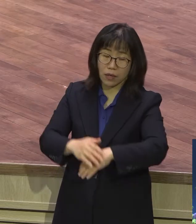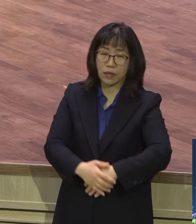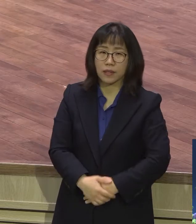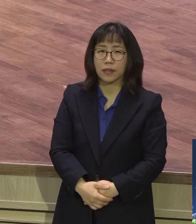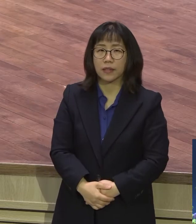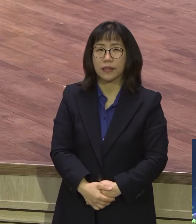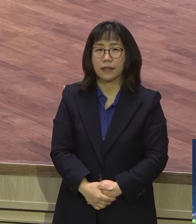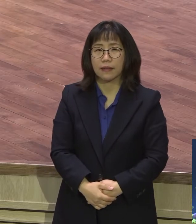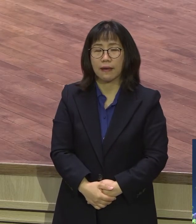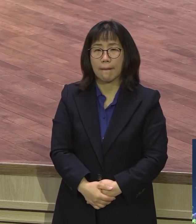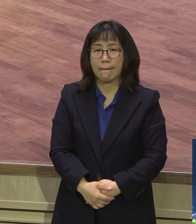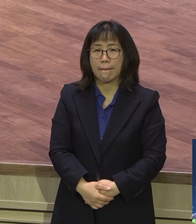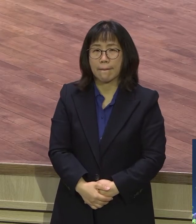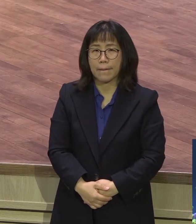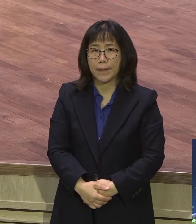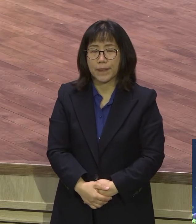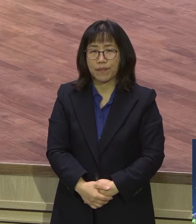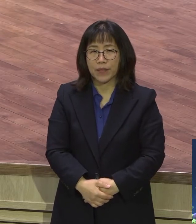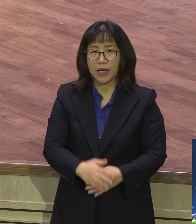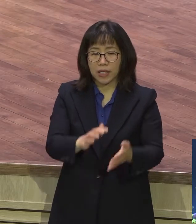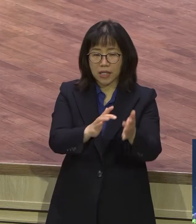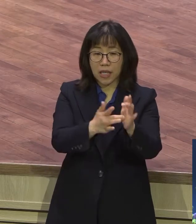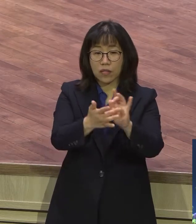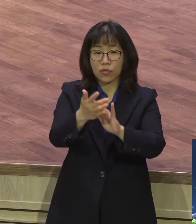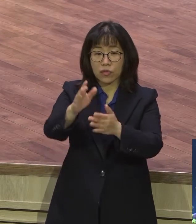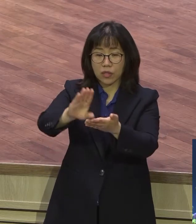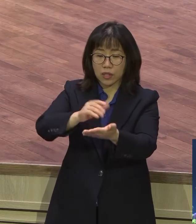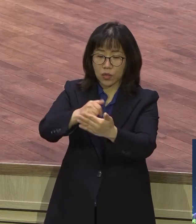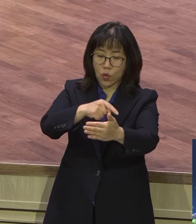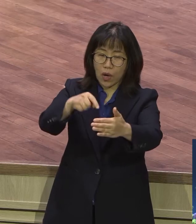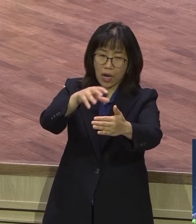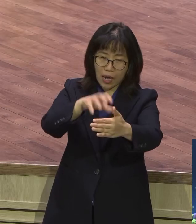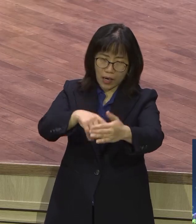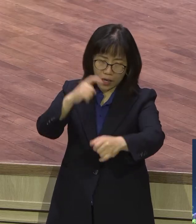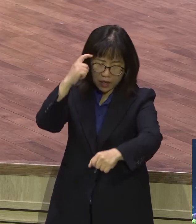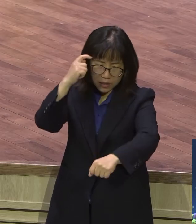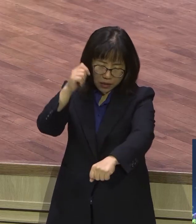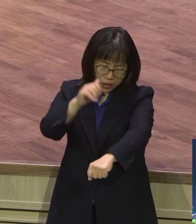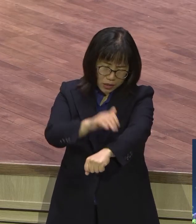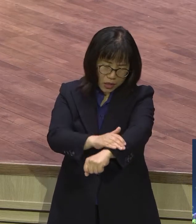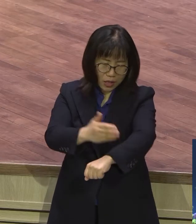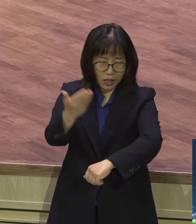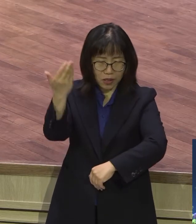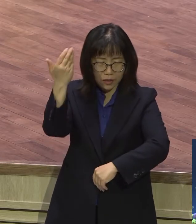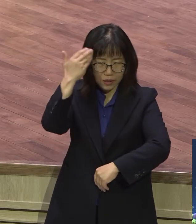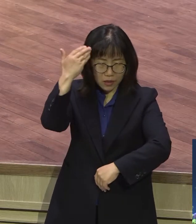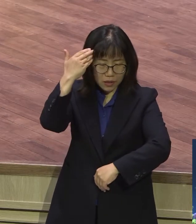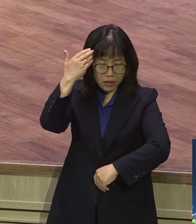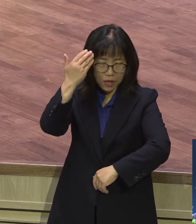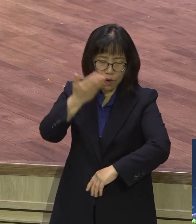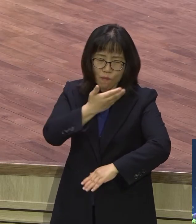감추어져 있는 지혜 지식 부하 얼마나 풍성한지